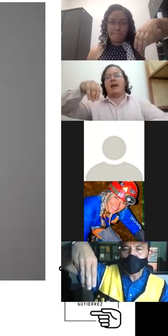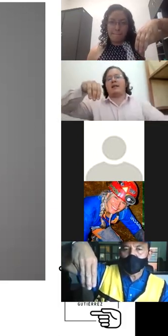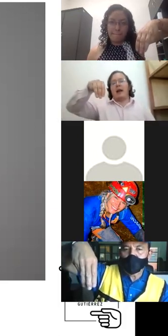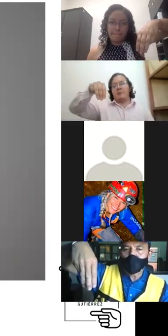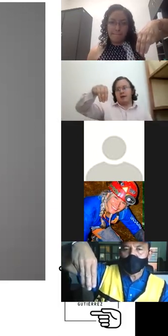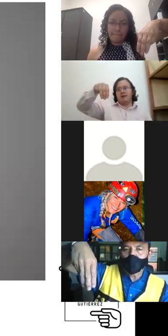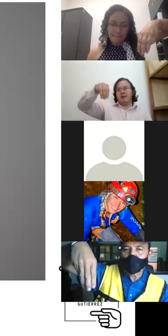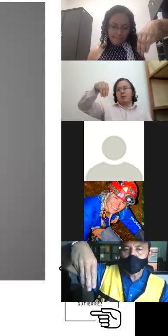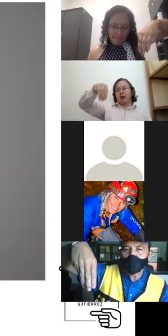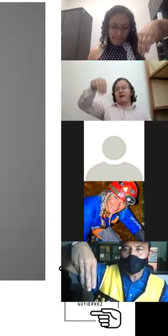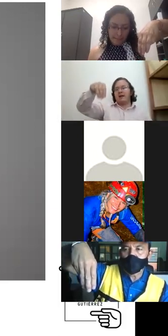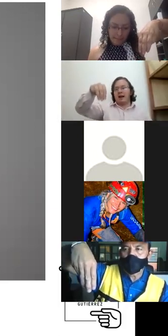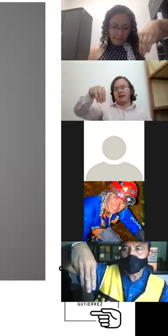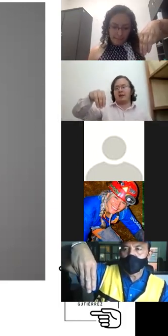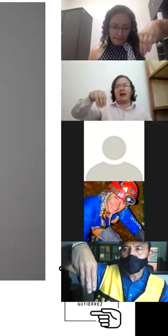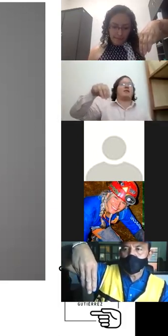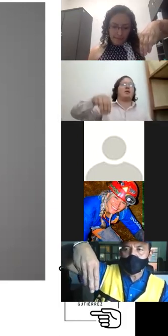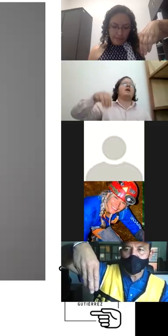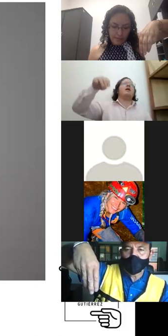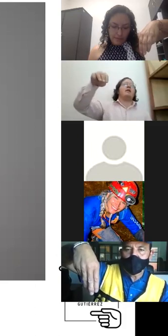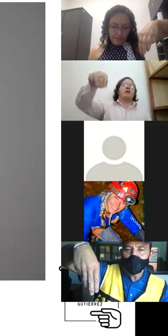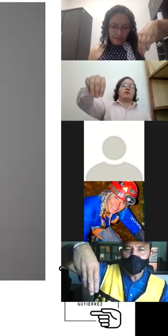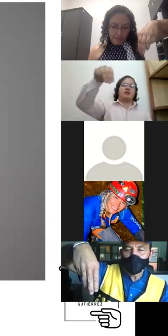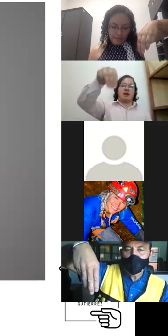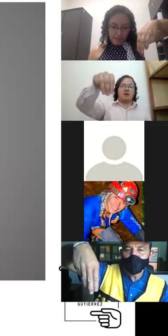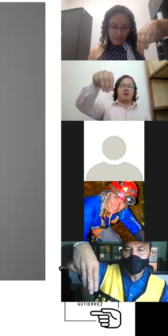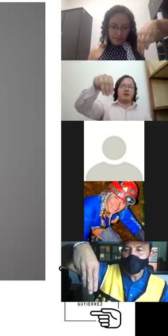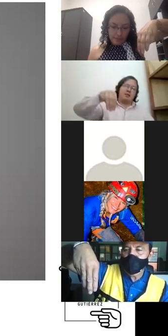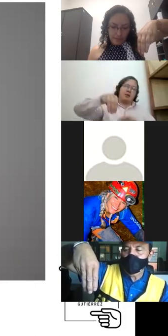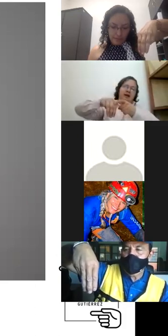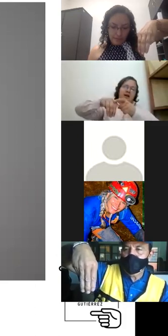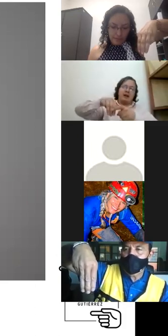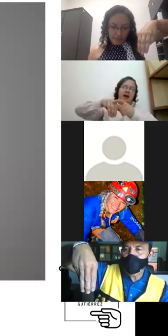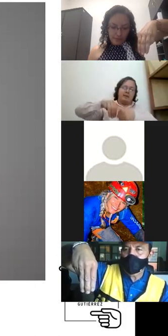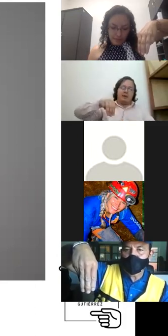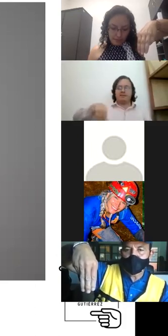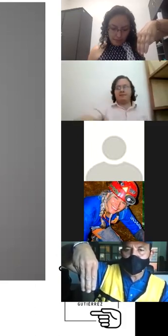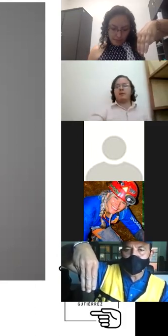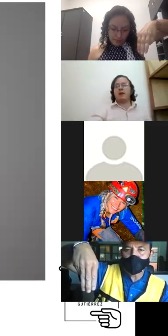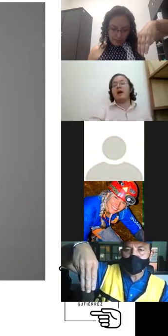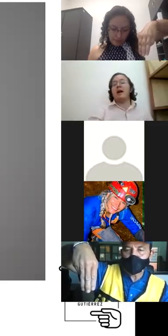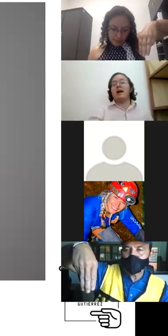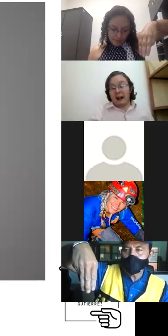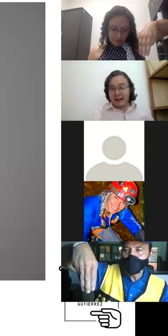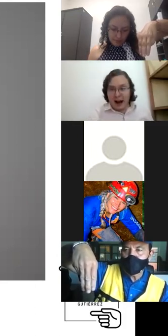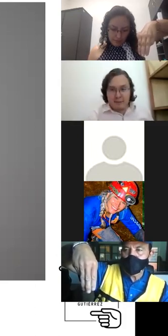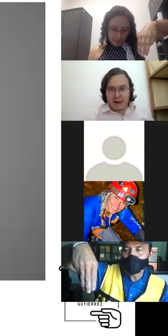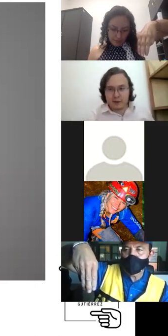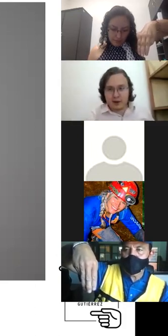letra M ¿sí? porque es la razón de los tres dedos ¿sí? porque es la letra M si la letra M es con tres